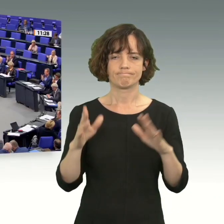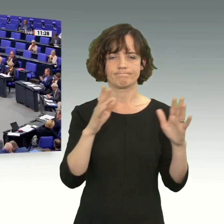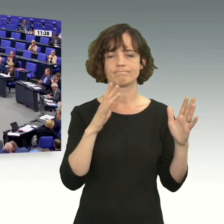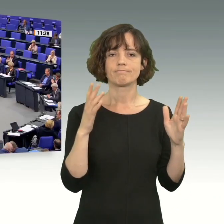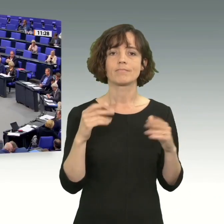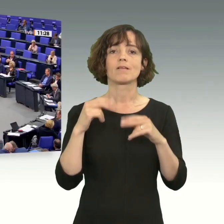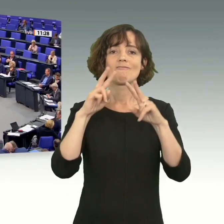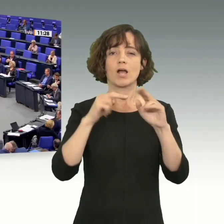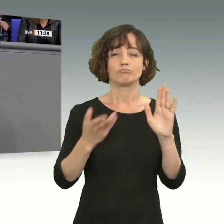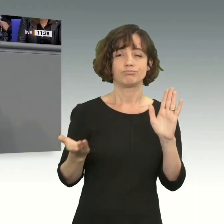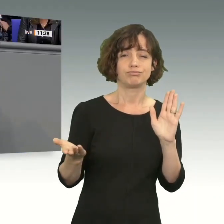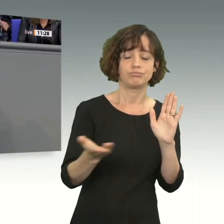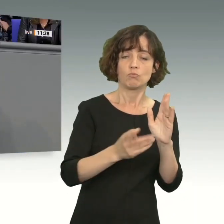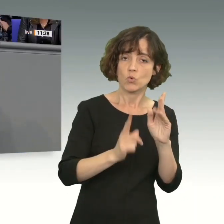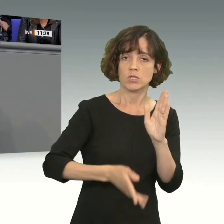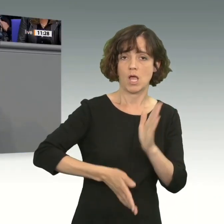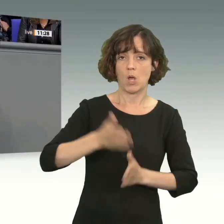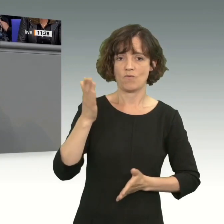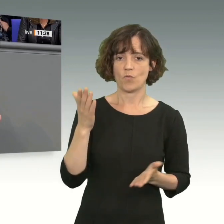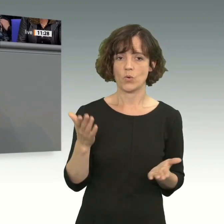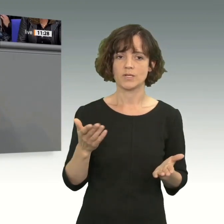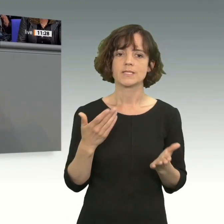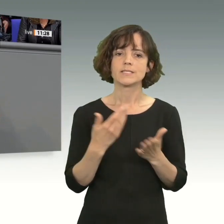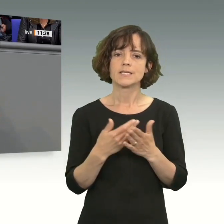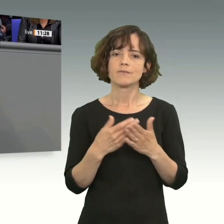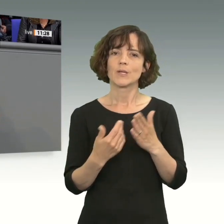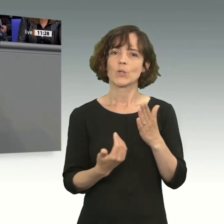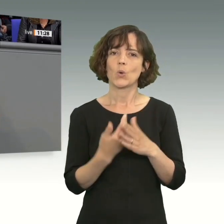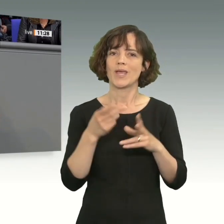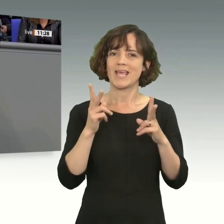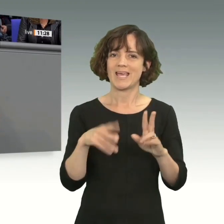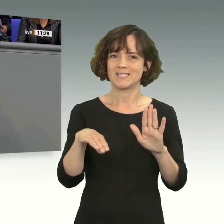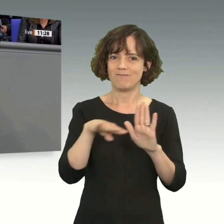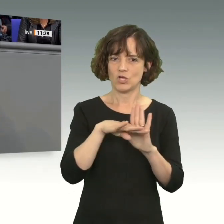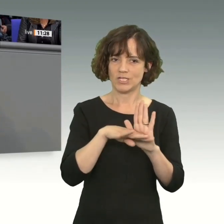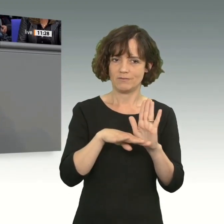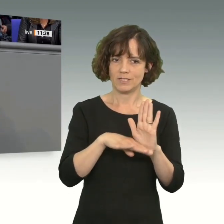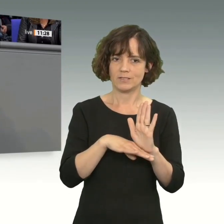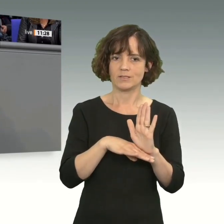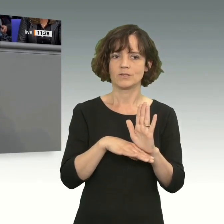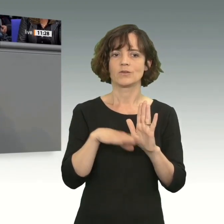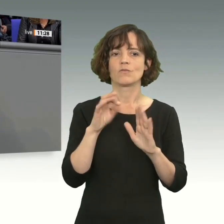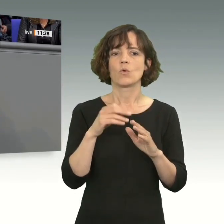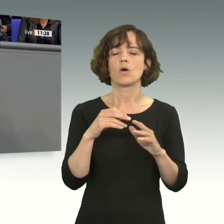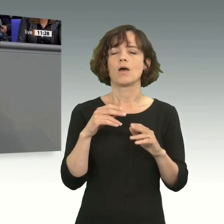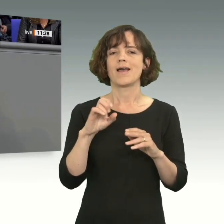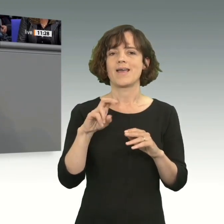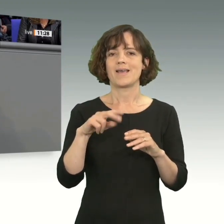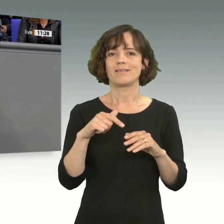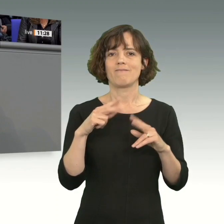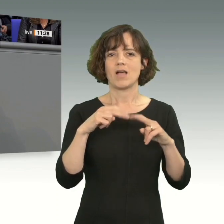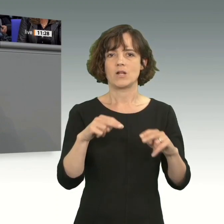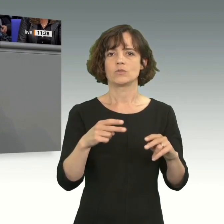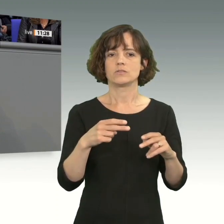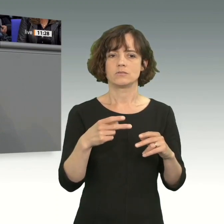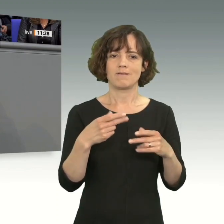Der Entwaldung muss ein Ende gesetzt werden. Daher spielen die neuen Rechtsvorschriften für entwaldungsfreie Lieferketten der EU auch eine zentrale